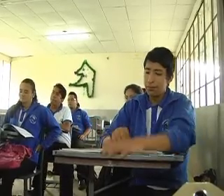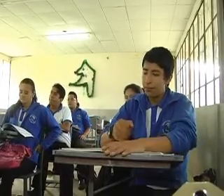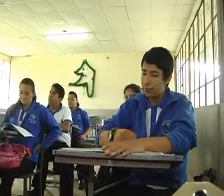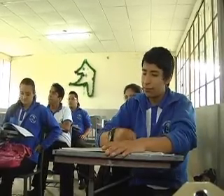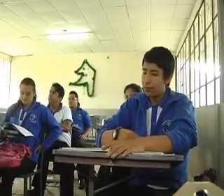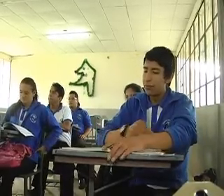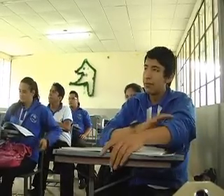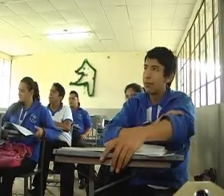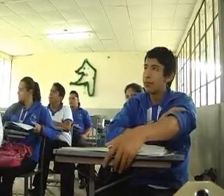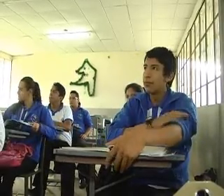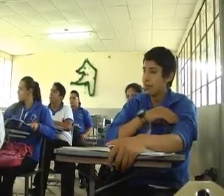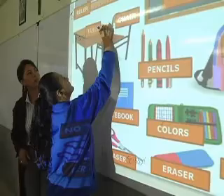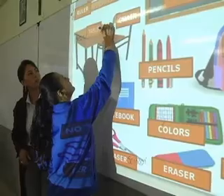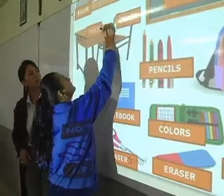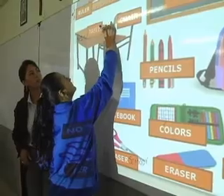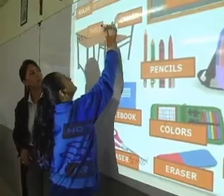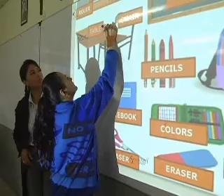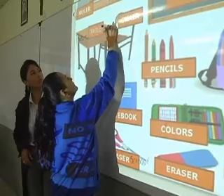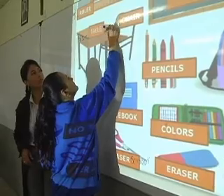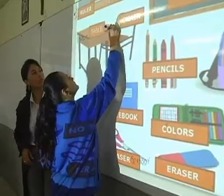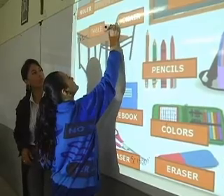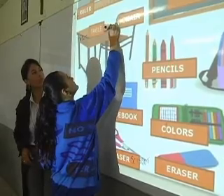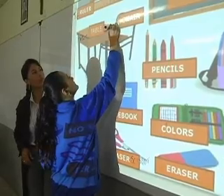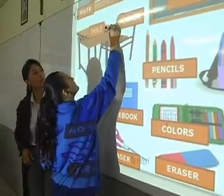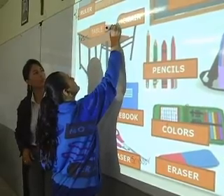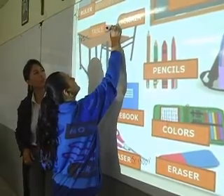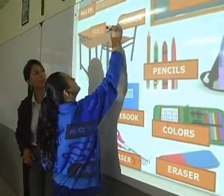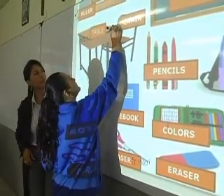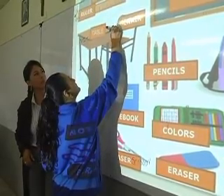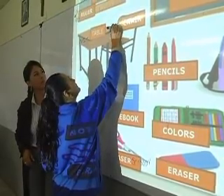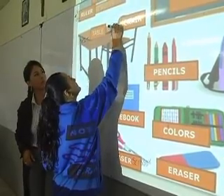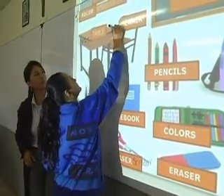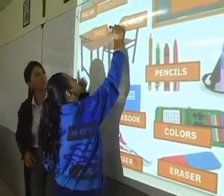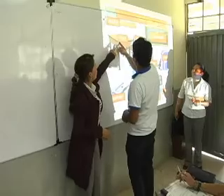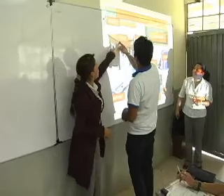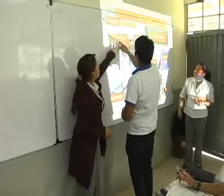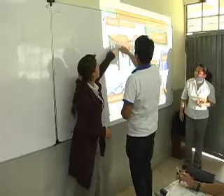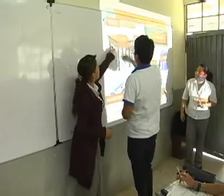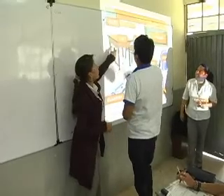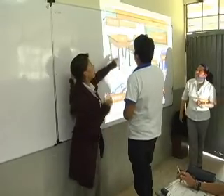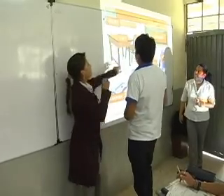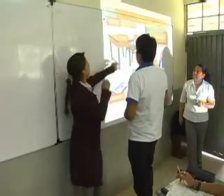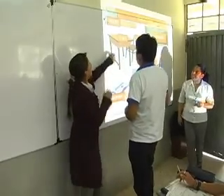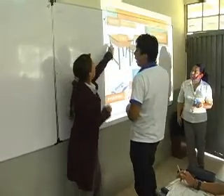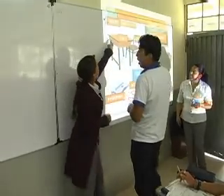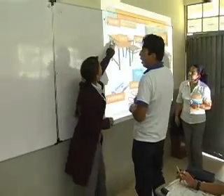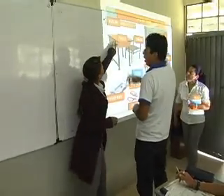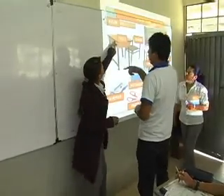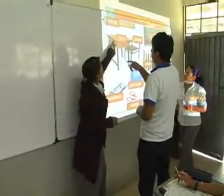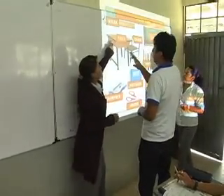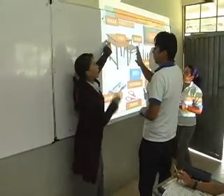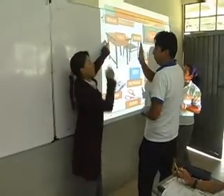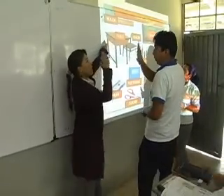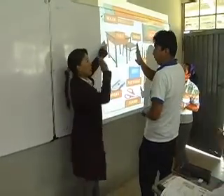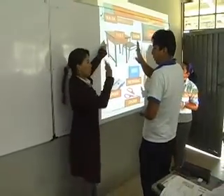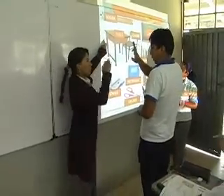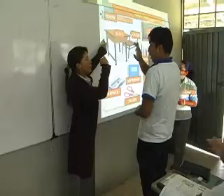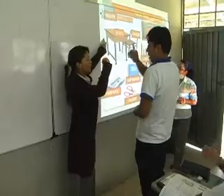educación regular, reciben materias de inglés, ciencias naturales, estudios sociales y matemáticas. Los directivos y docentes de la